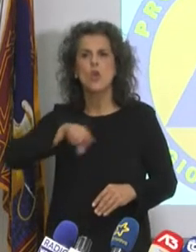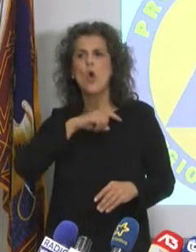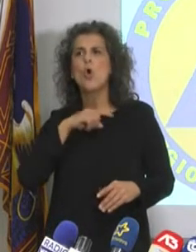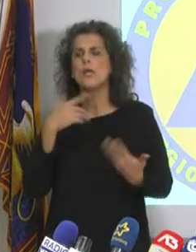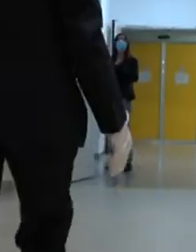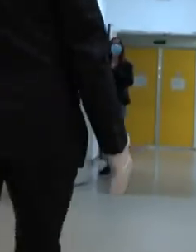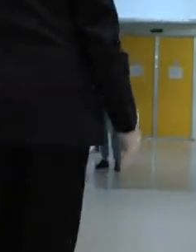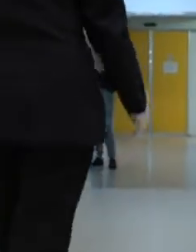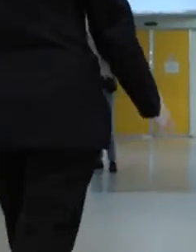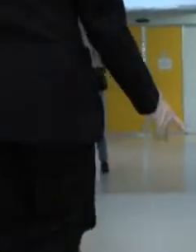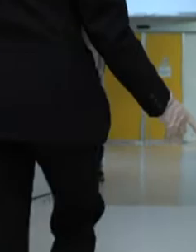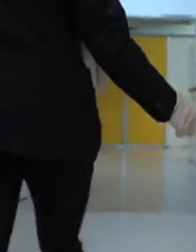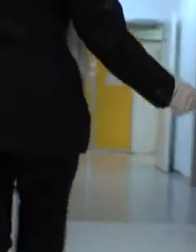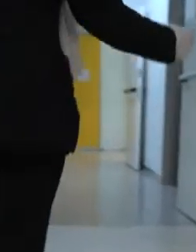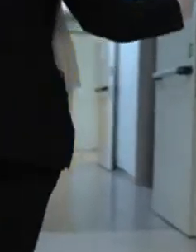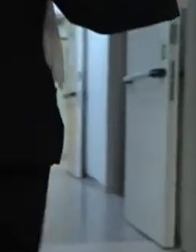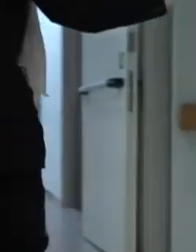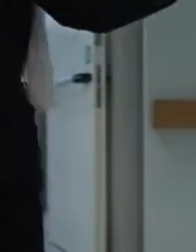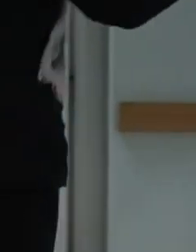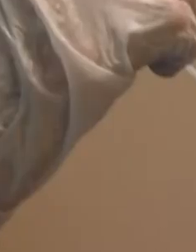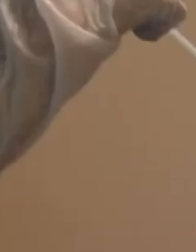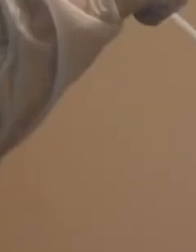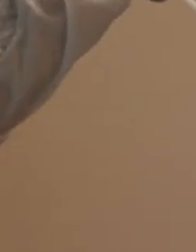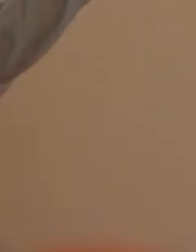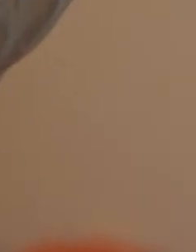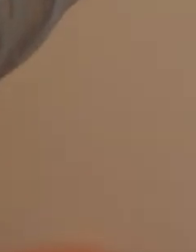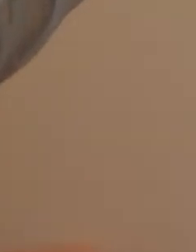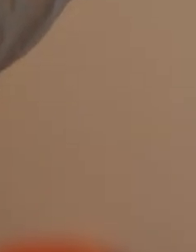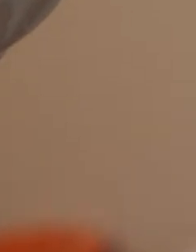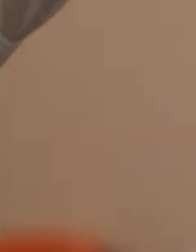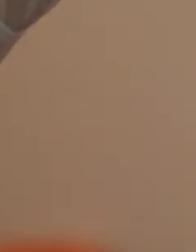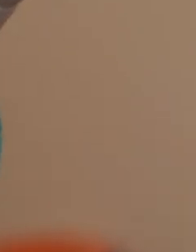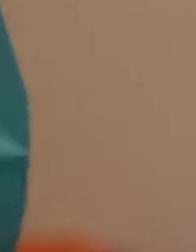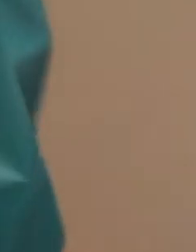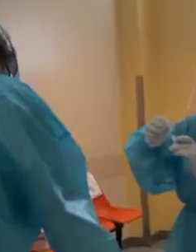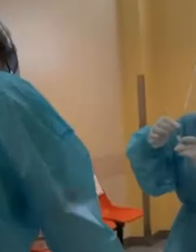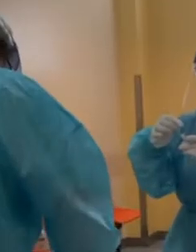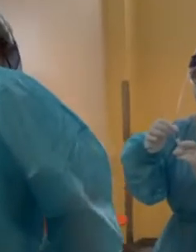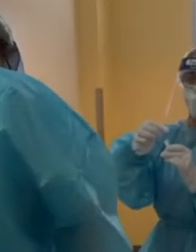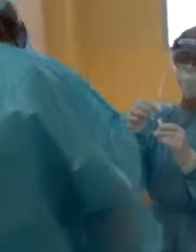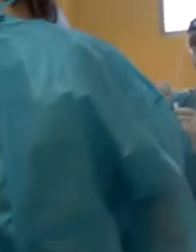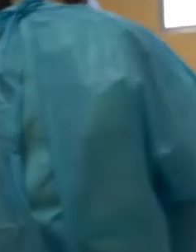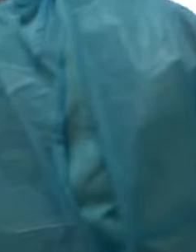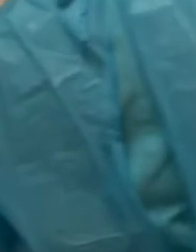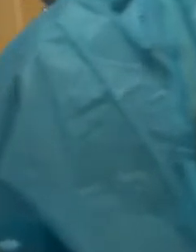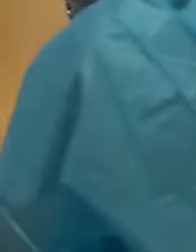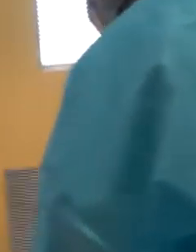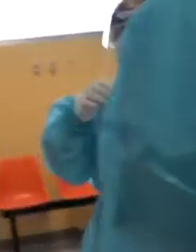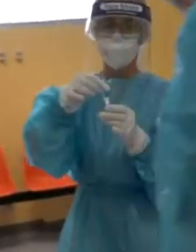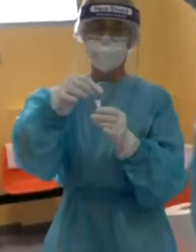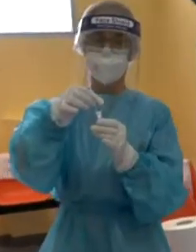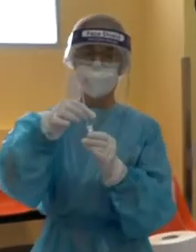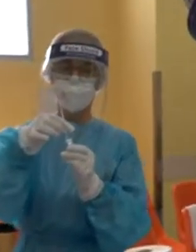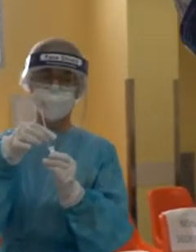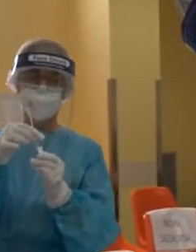tanto. Il Veneto sta attraversando la terza ondata di coronavirus per il picco esponenziale di contagi, per la mortalità e i